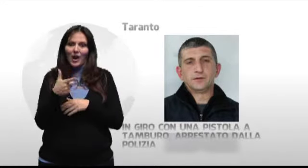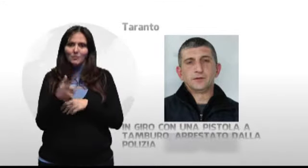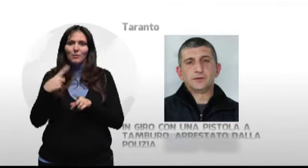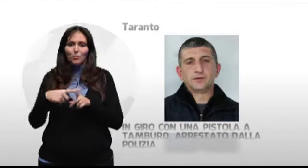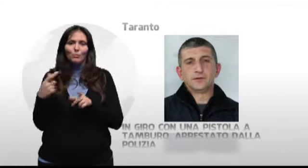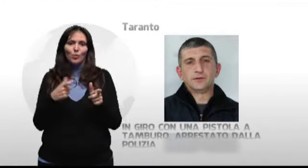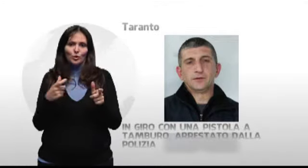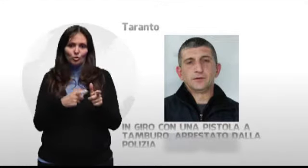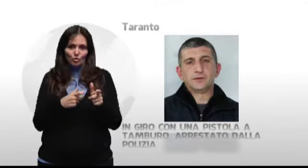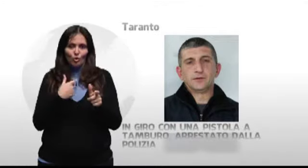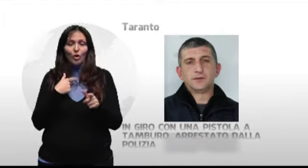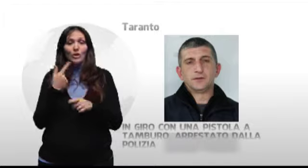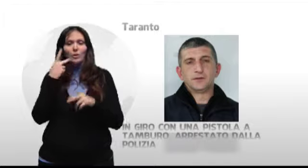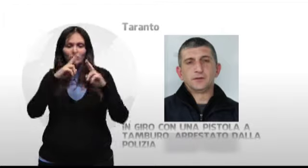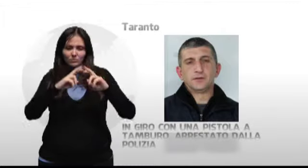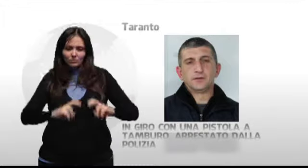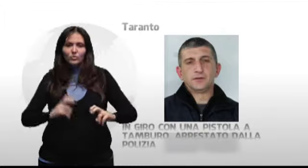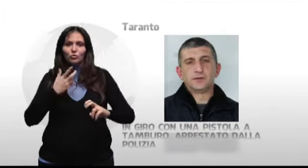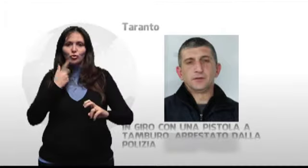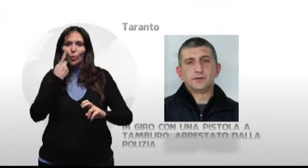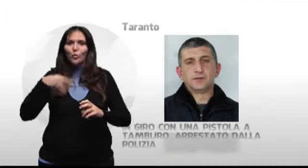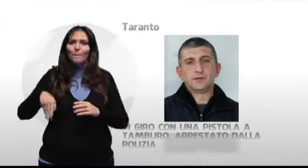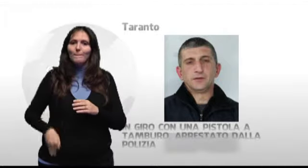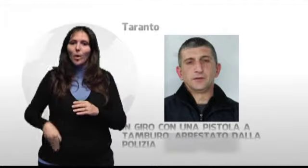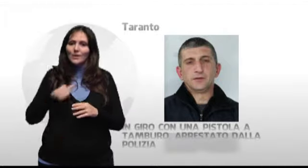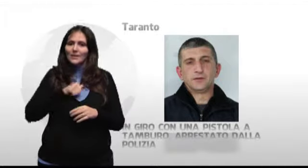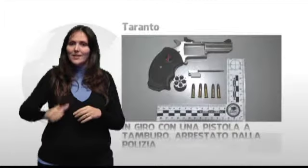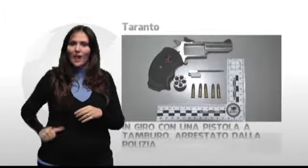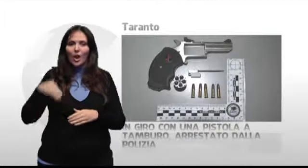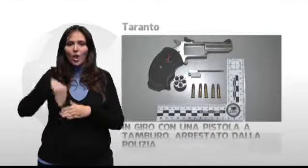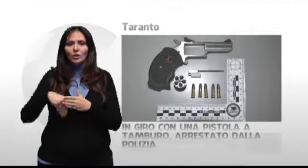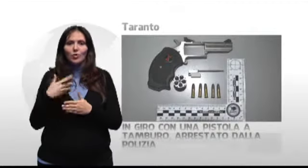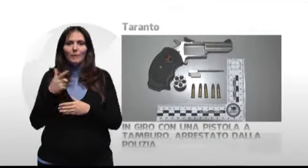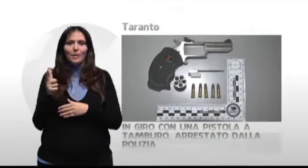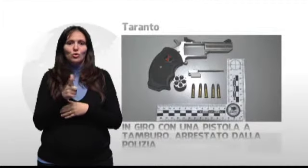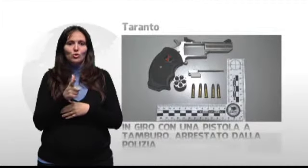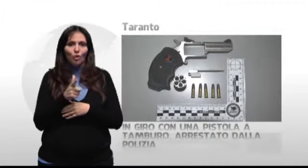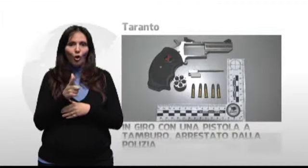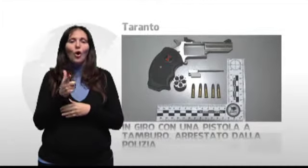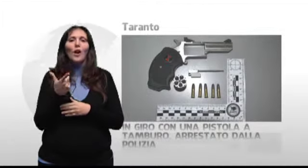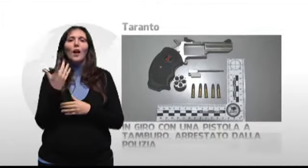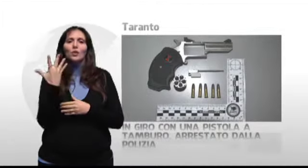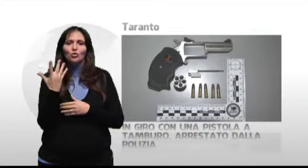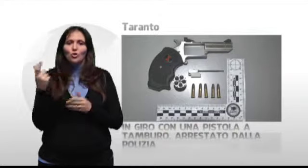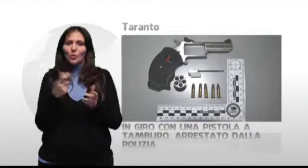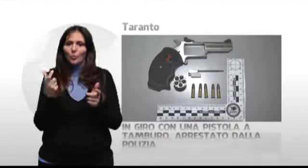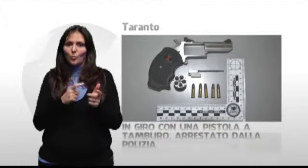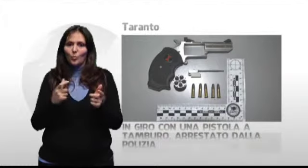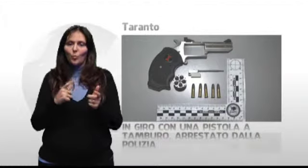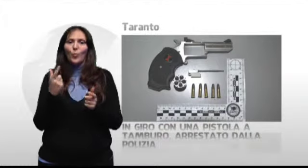perquisizione l'uomo è stato trovato in possesso di un borsello contenente una pistola a tamburo caricata con 5 proiettili calibro .22.